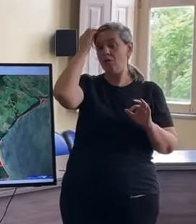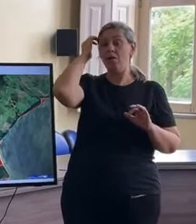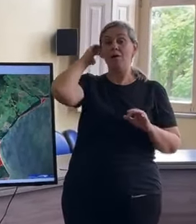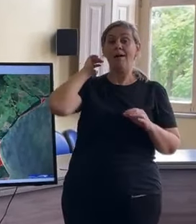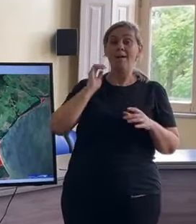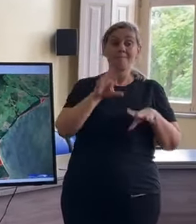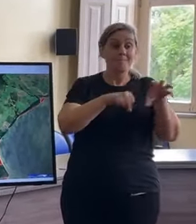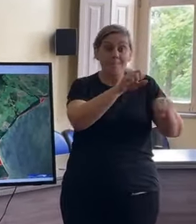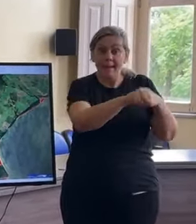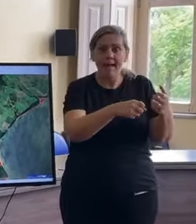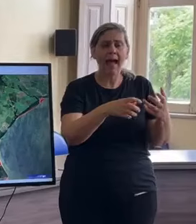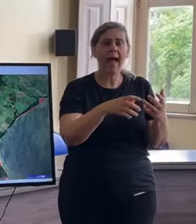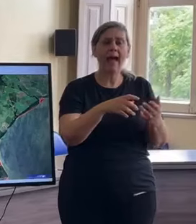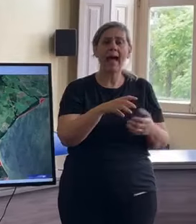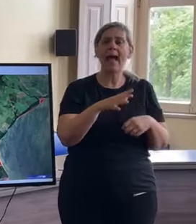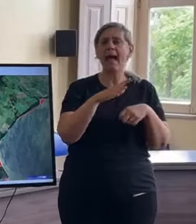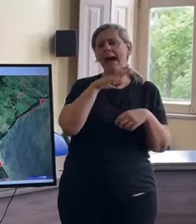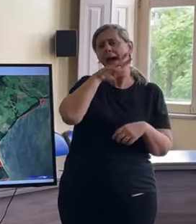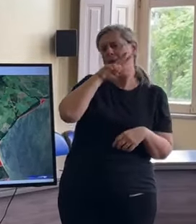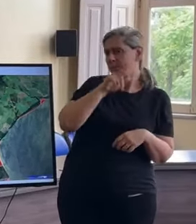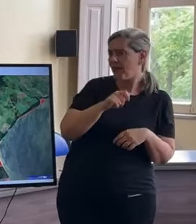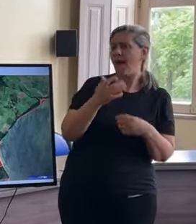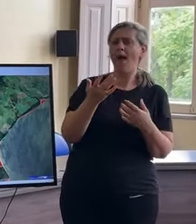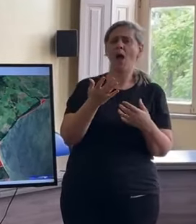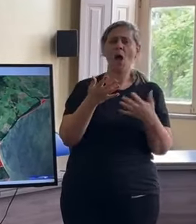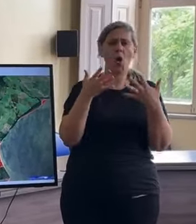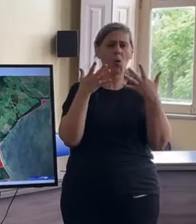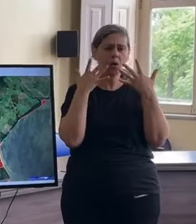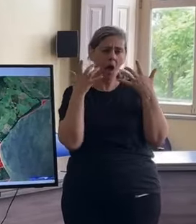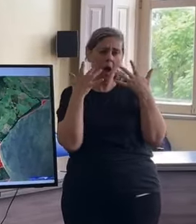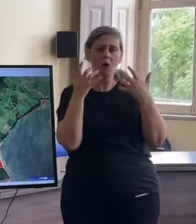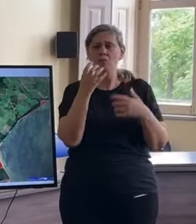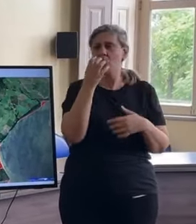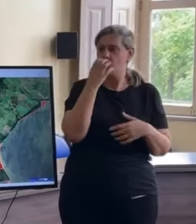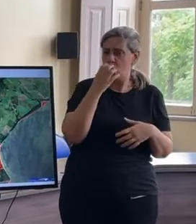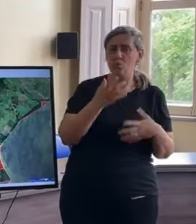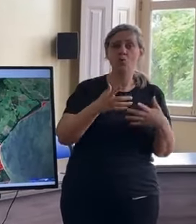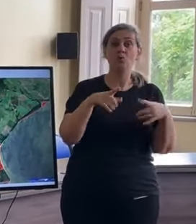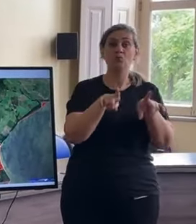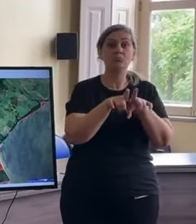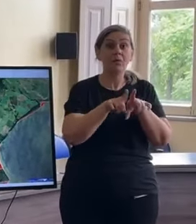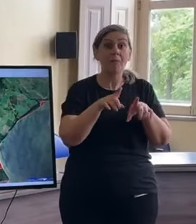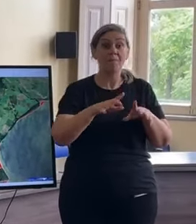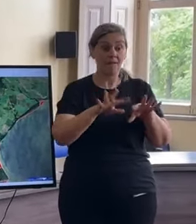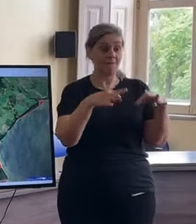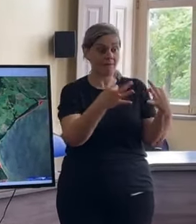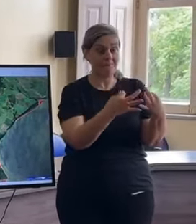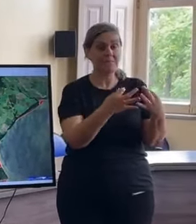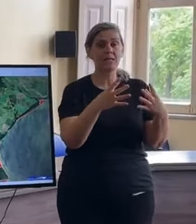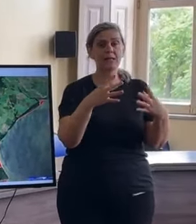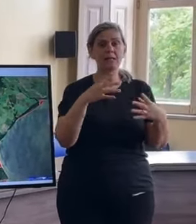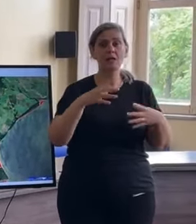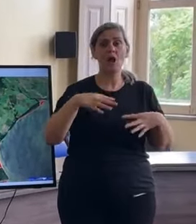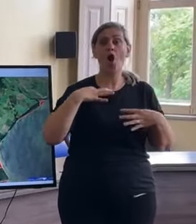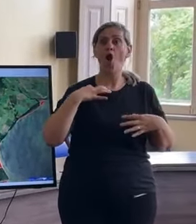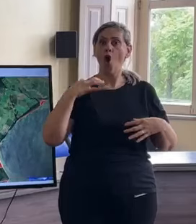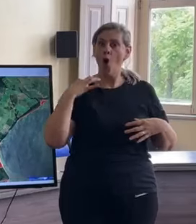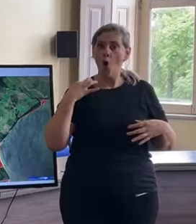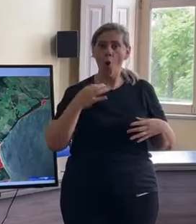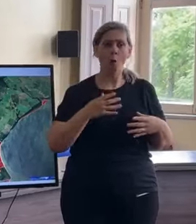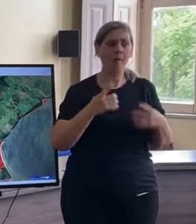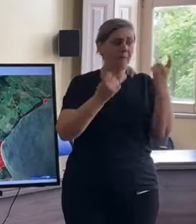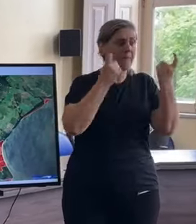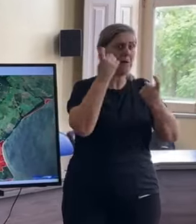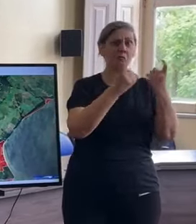os seus animais de estimação, enfim, a sua família, e roupas, que puderem carregar. Não se preocupem com